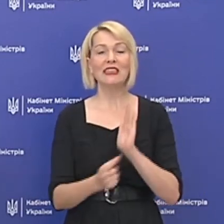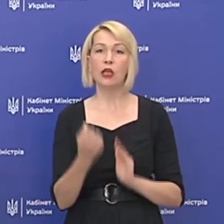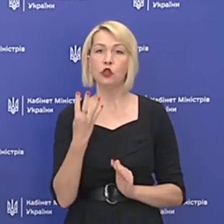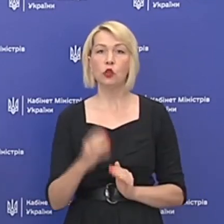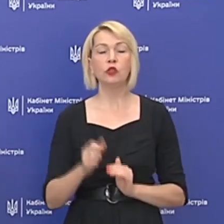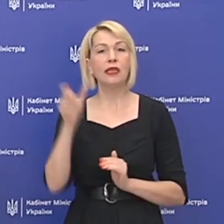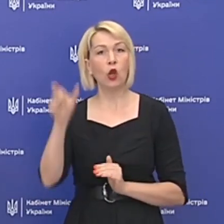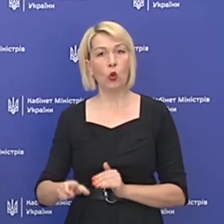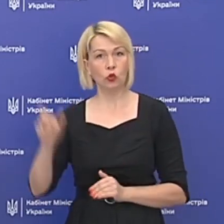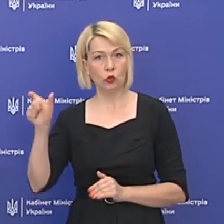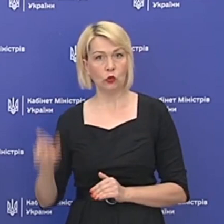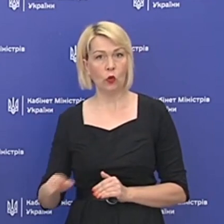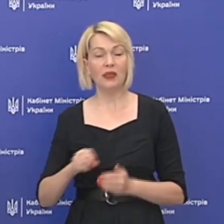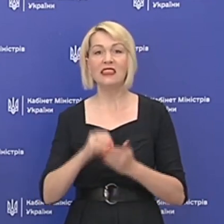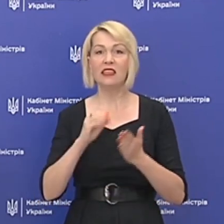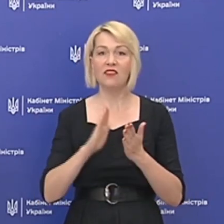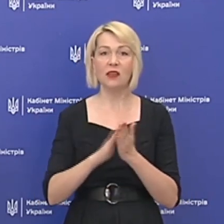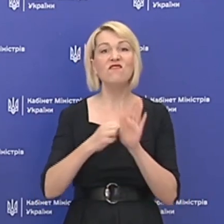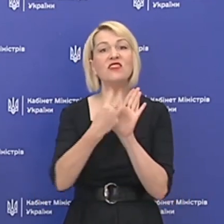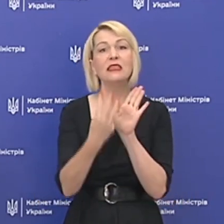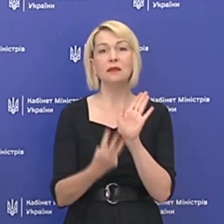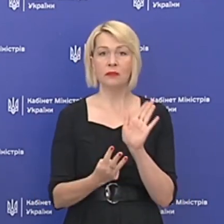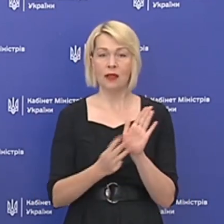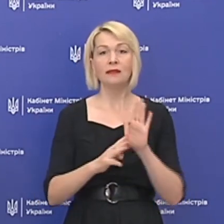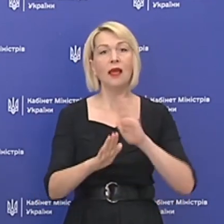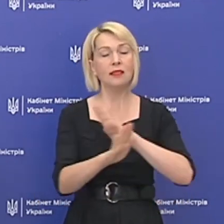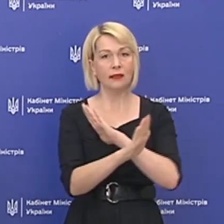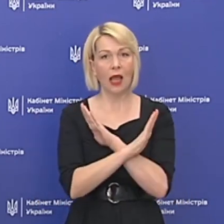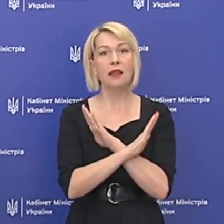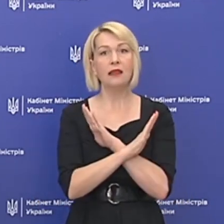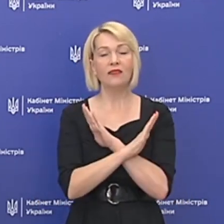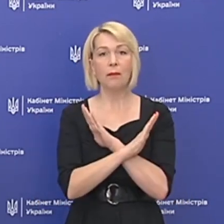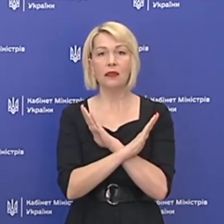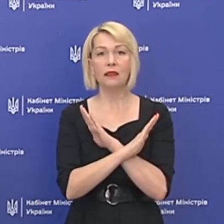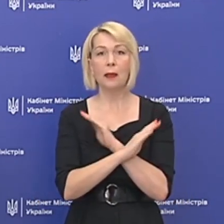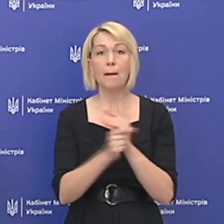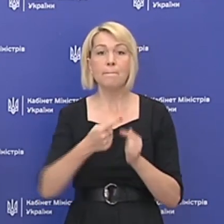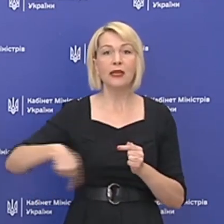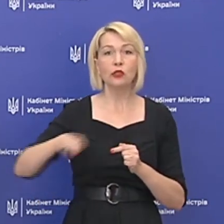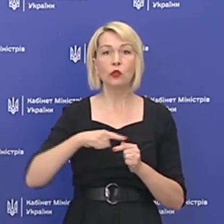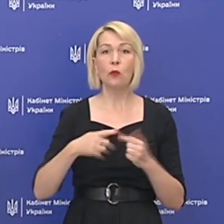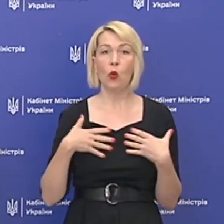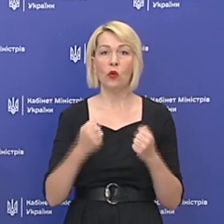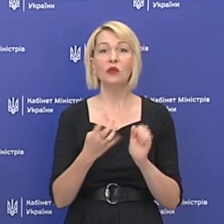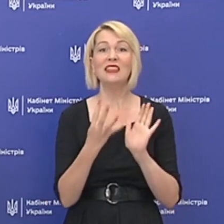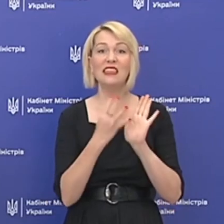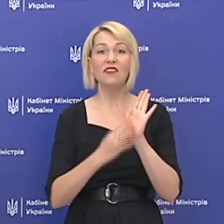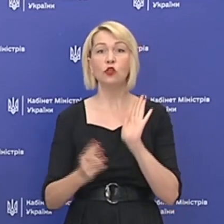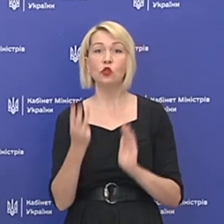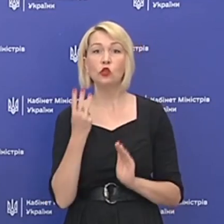особи, зафіксовано 18 летальних випадків. При цьому одужало 93